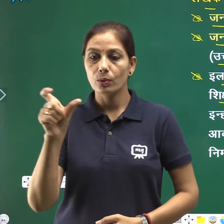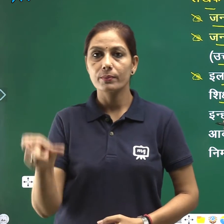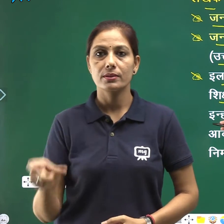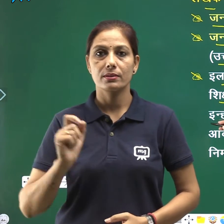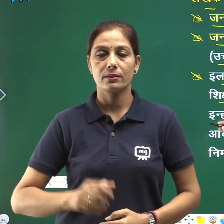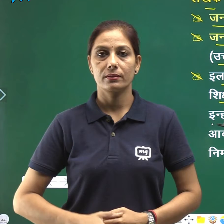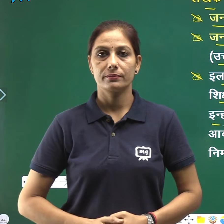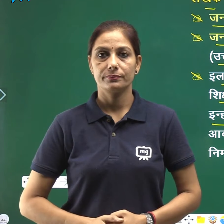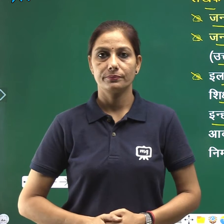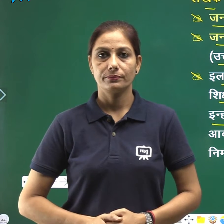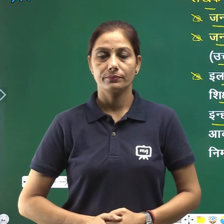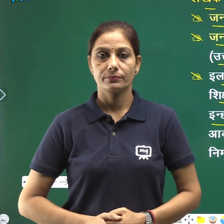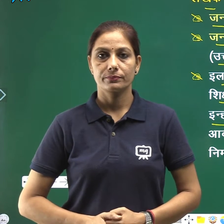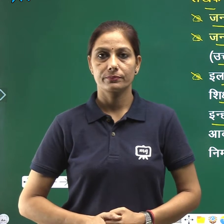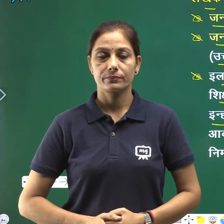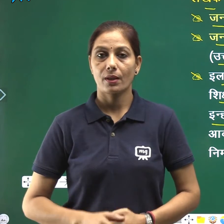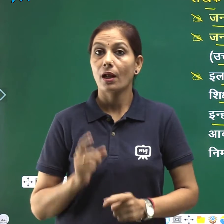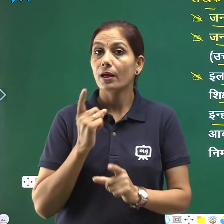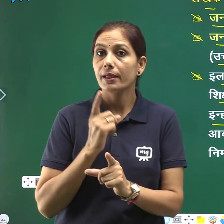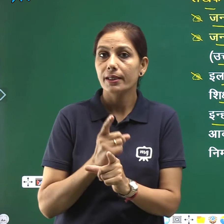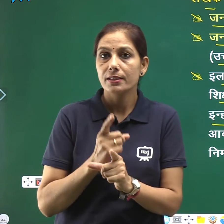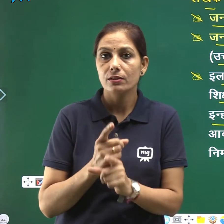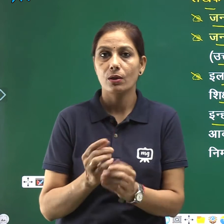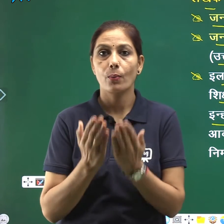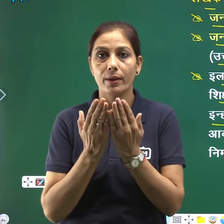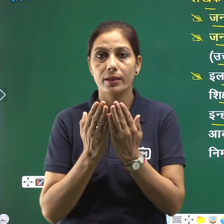अध्यापक का कारे किया